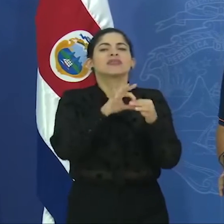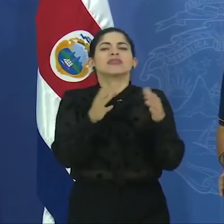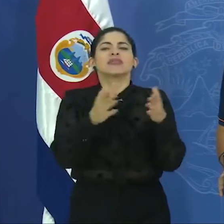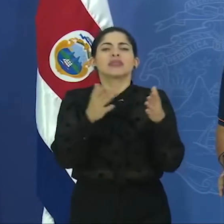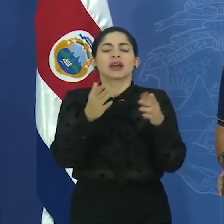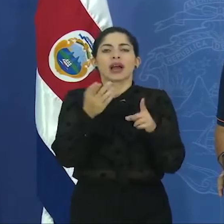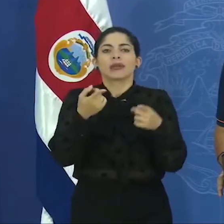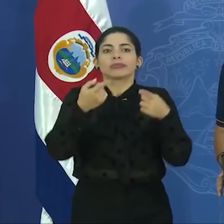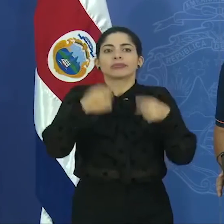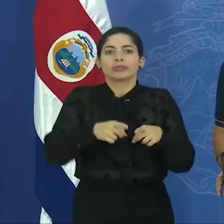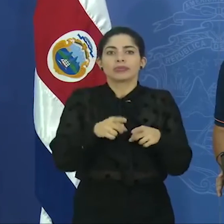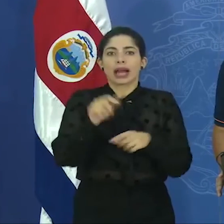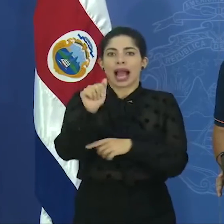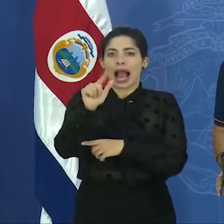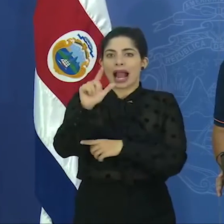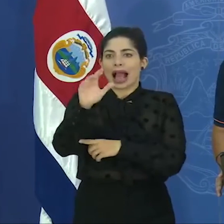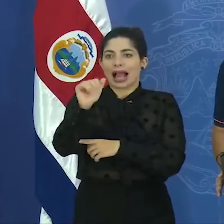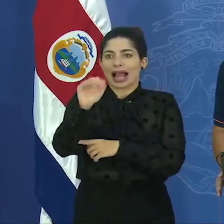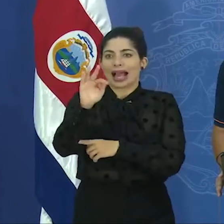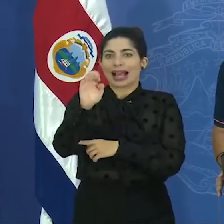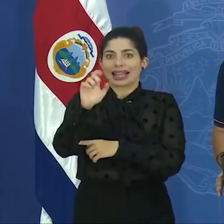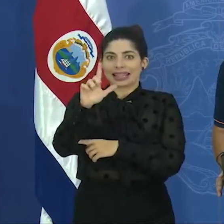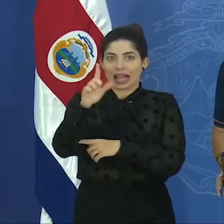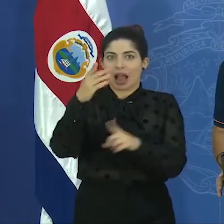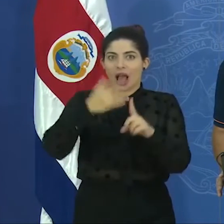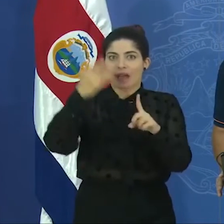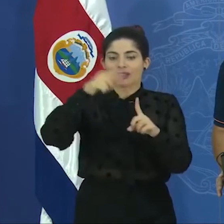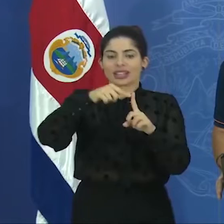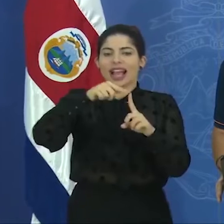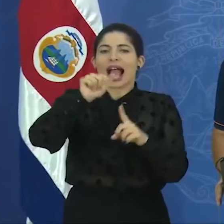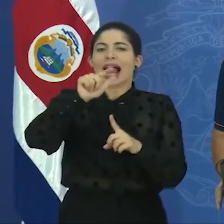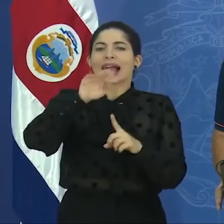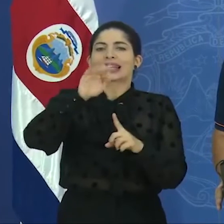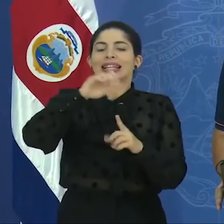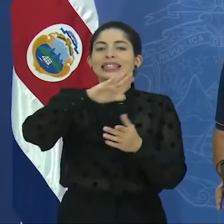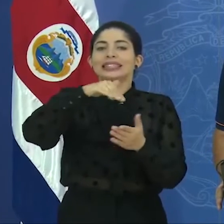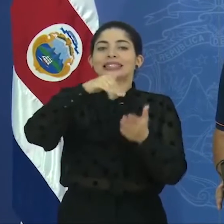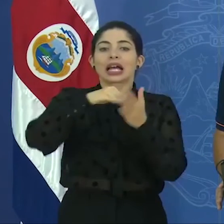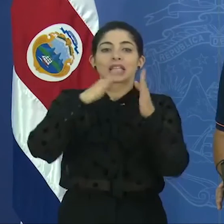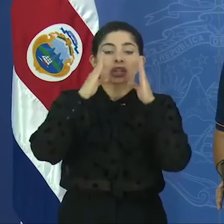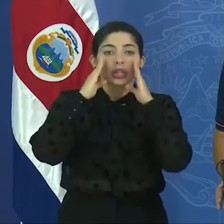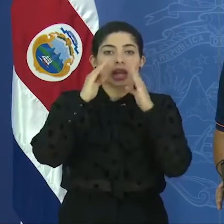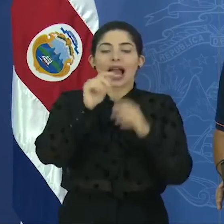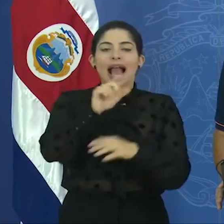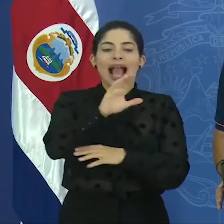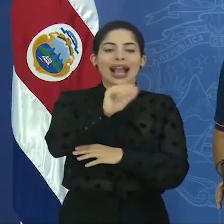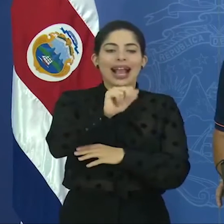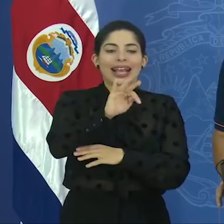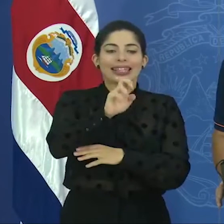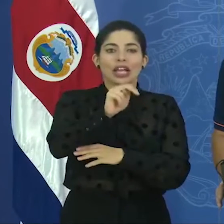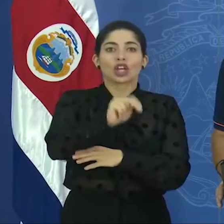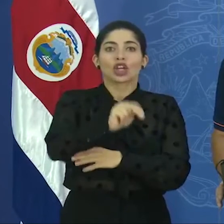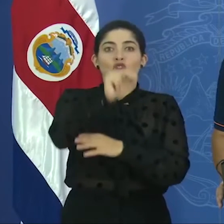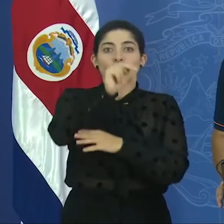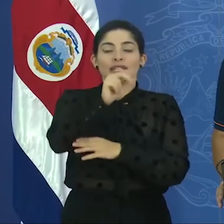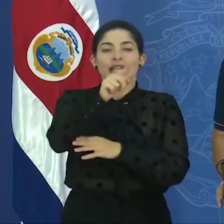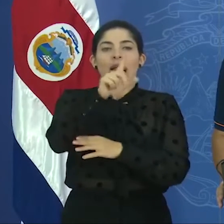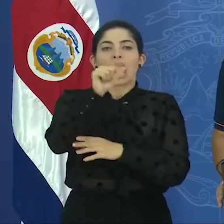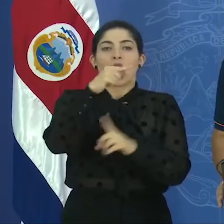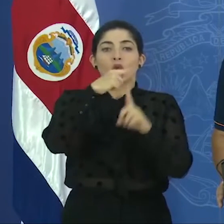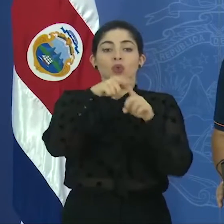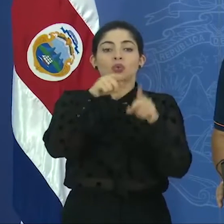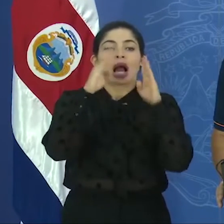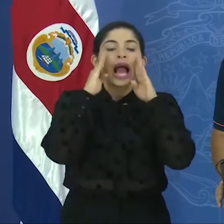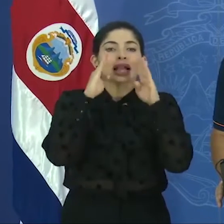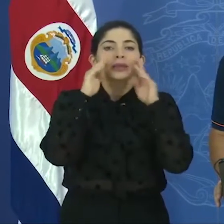una afectación al CATEM, que es el Centro de Atención de Población Migrante, el CATEM Norte, en el Cantón de la Cruz, donde